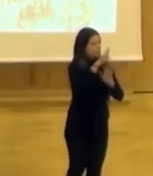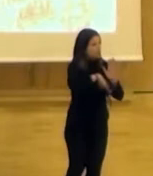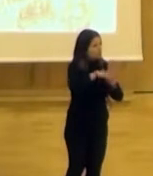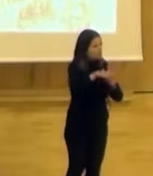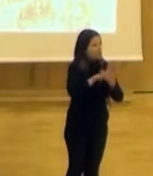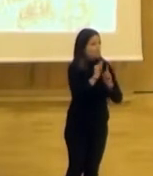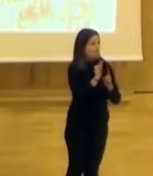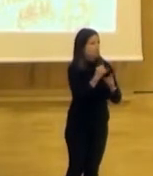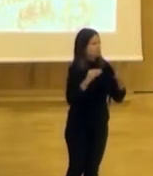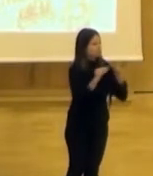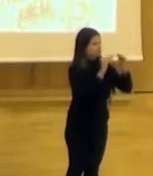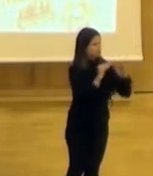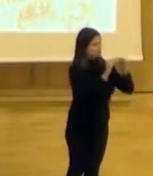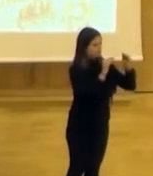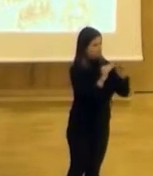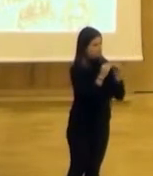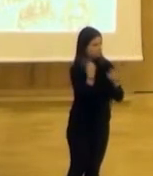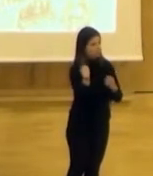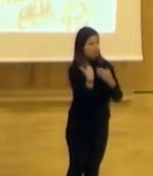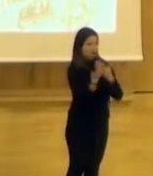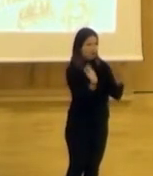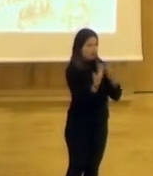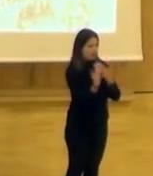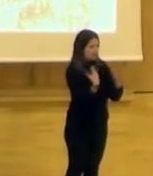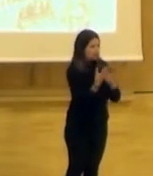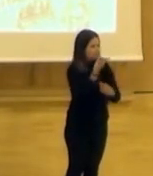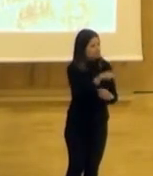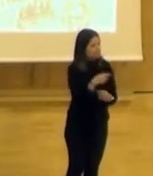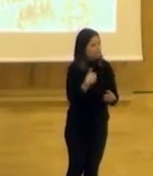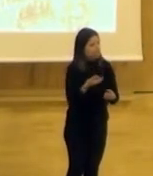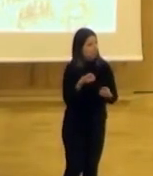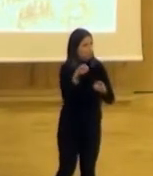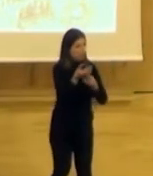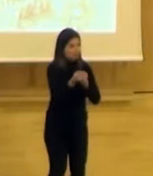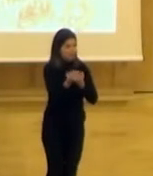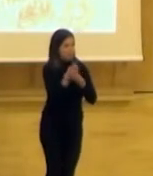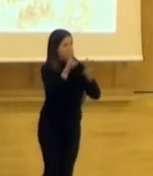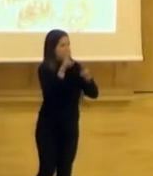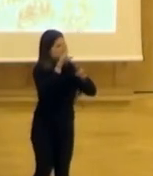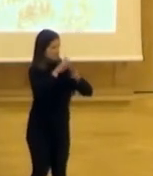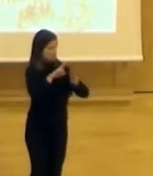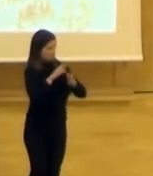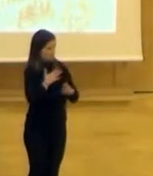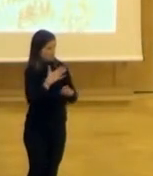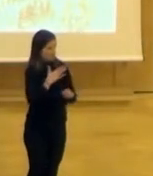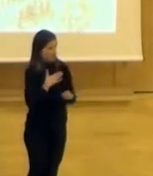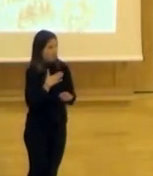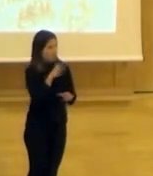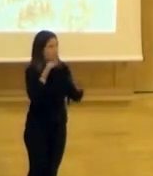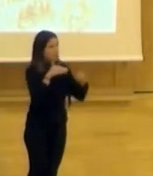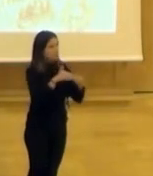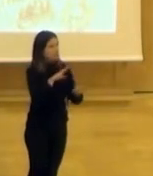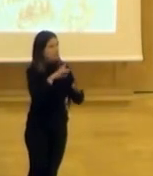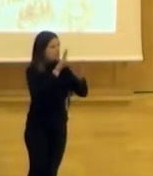a encontrar varias coincidencias con lo que se estuvo conversando, también les voy a contar una investigación que hicimos desde el GIGAP, el Grupo de